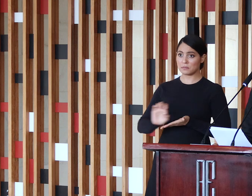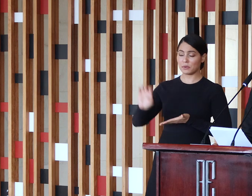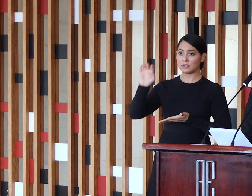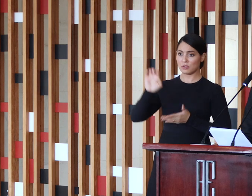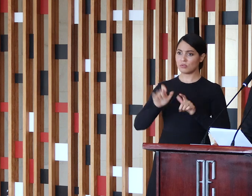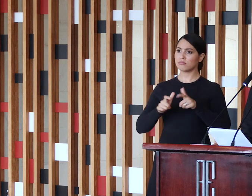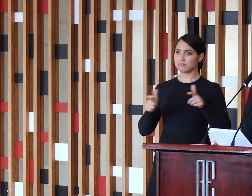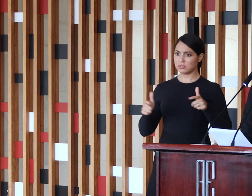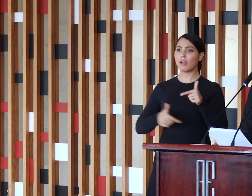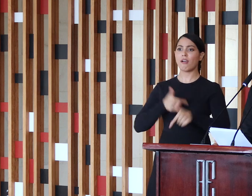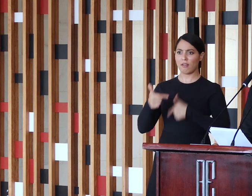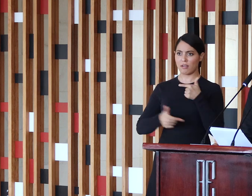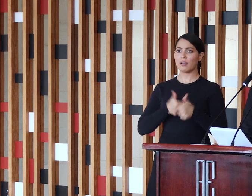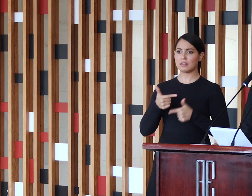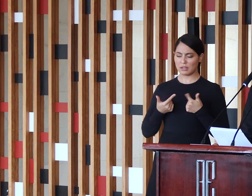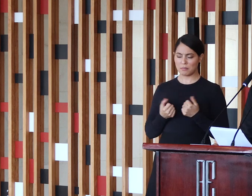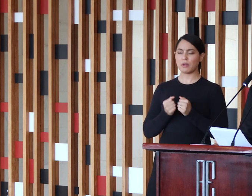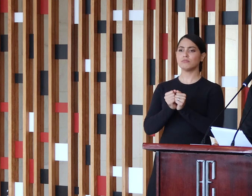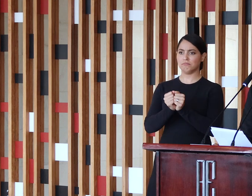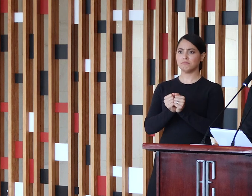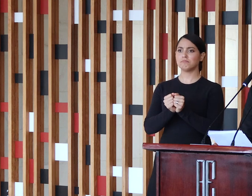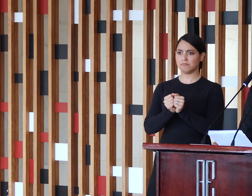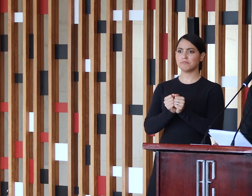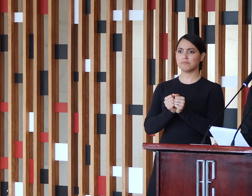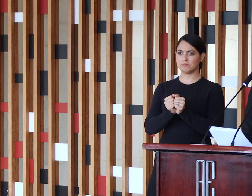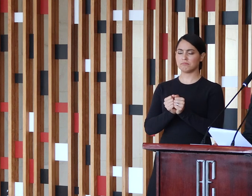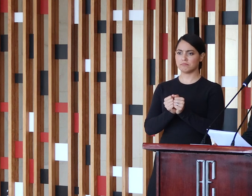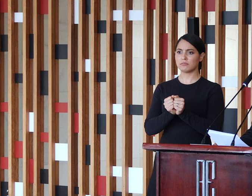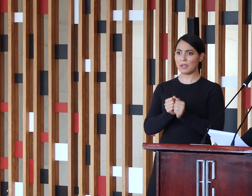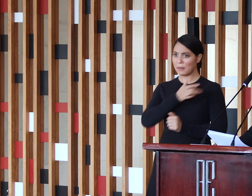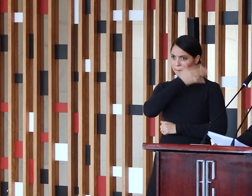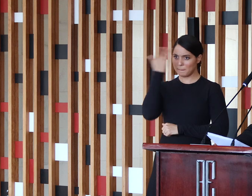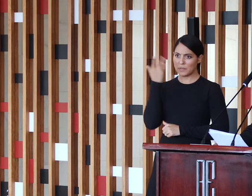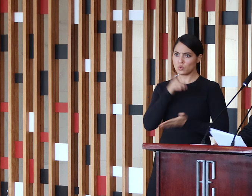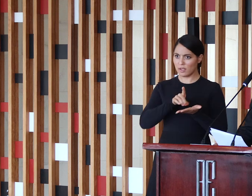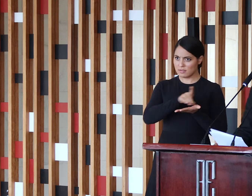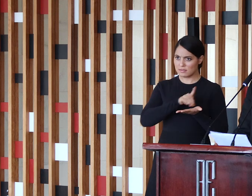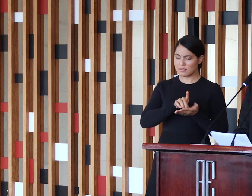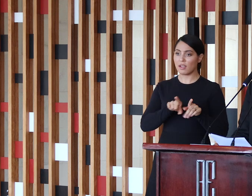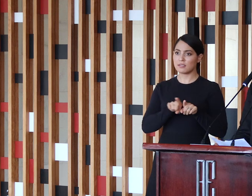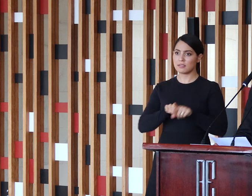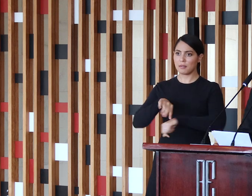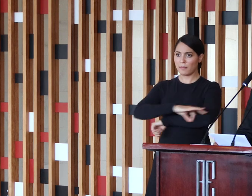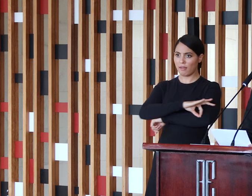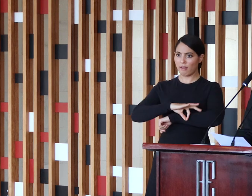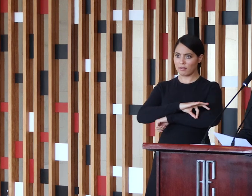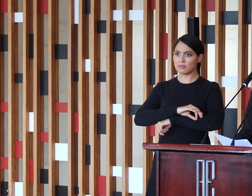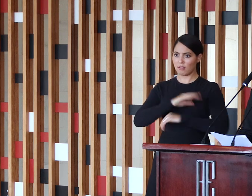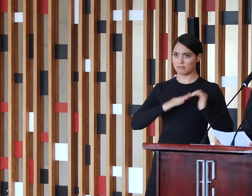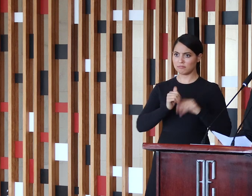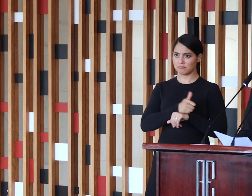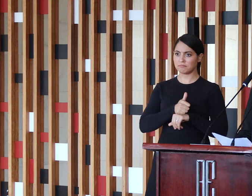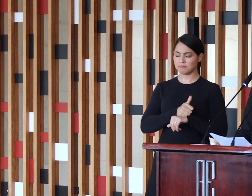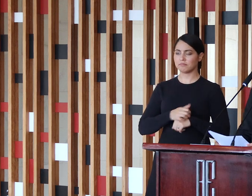desenvolver um trabalho de aproximação junto a especificadores, designs e arquitetos. Há muito que ser feito.